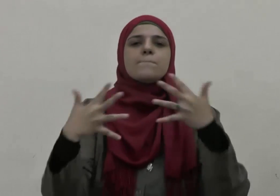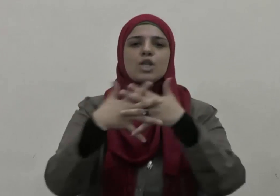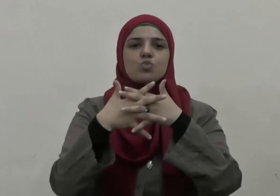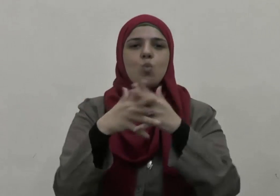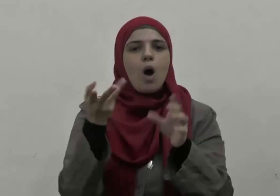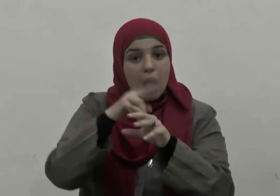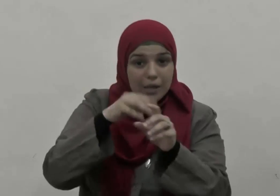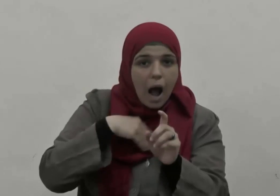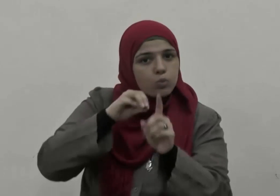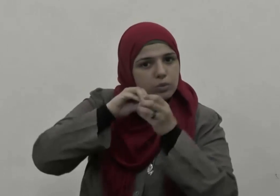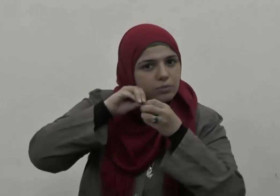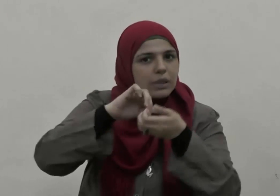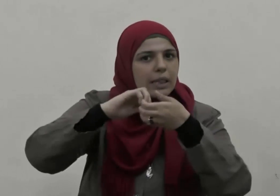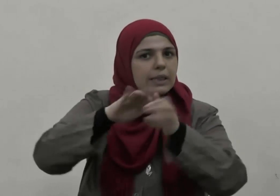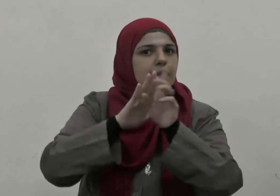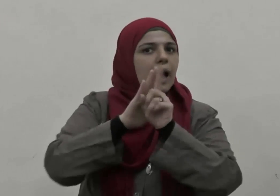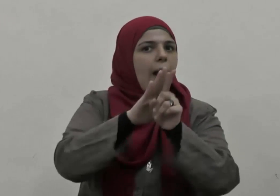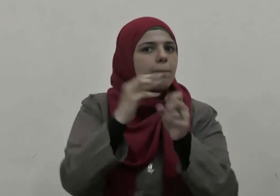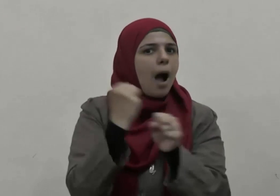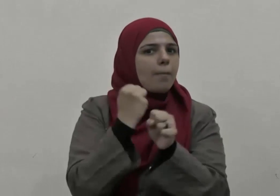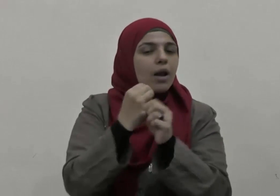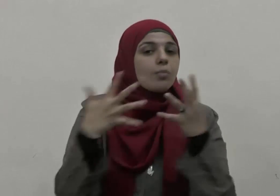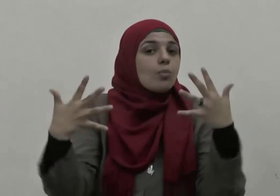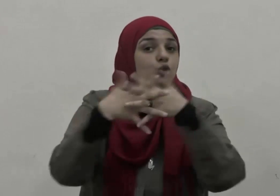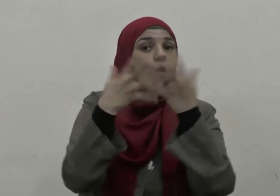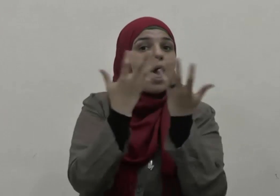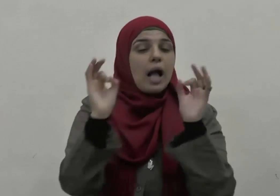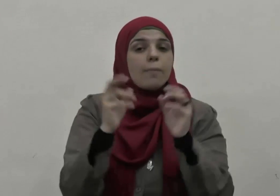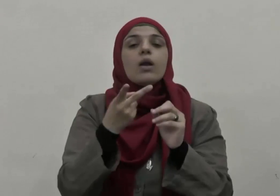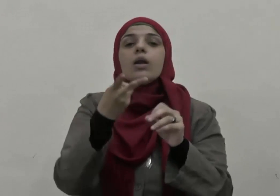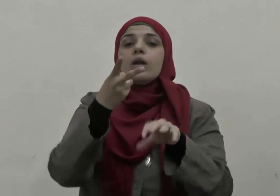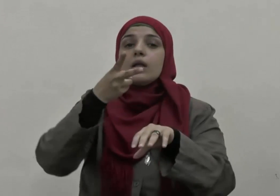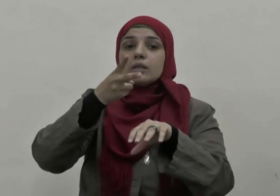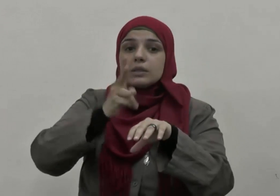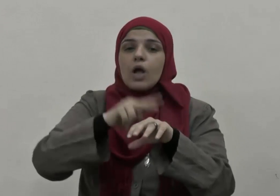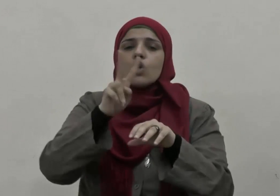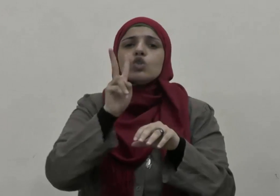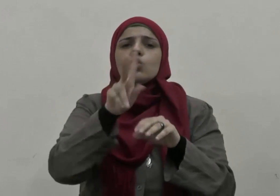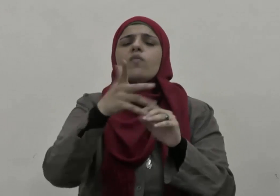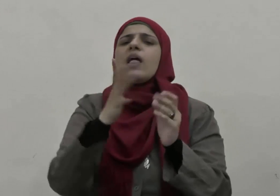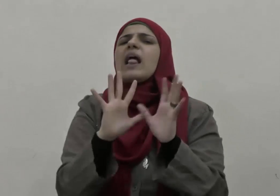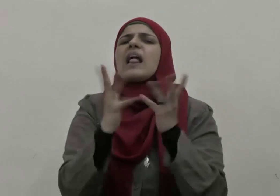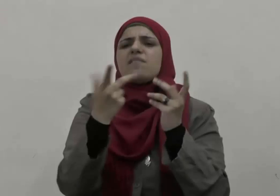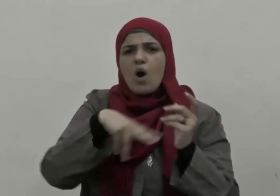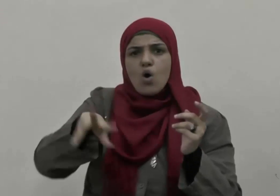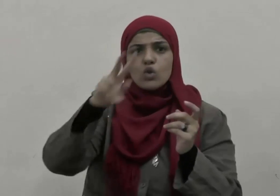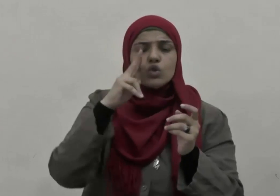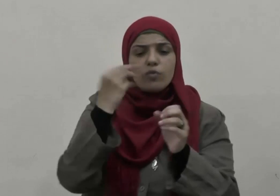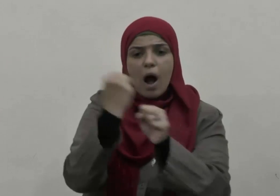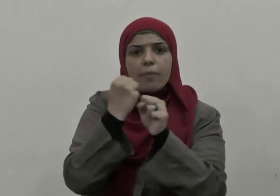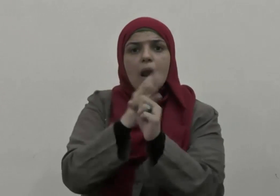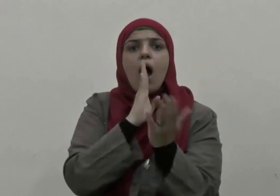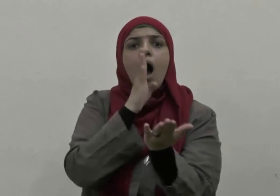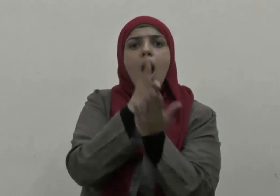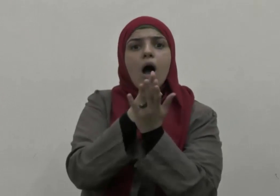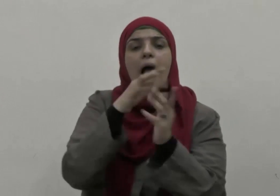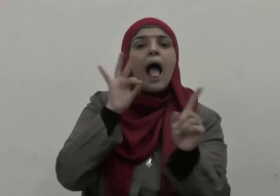وتحف عليه وتوضح كيف كان أثاره في تحقيق